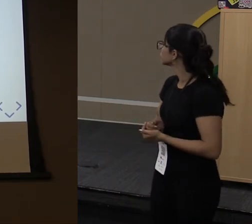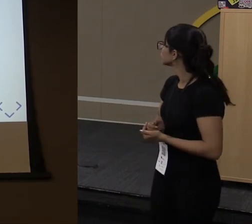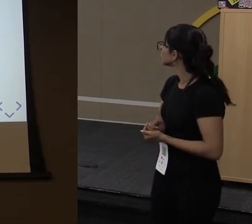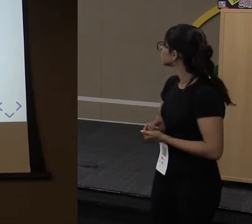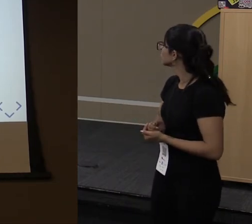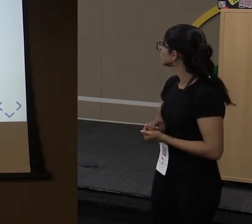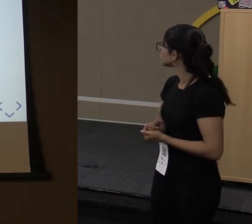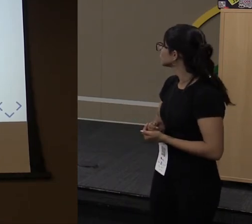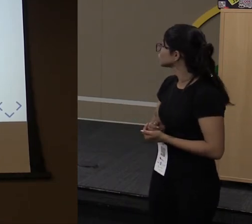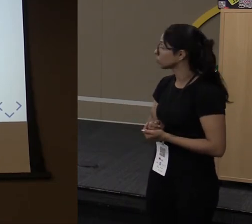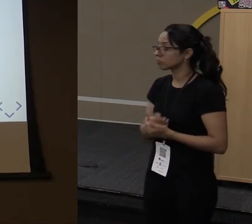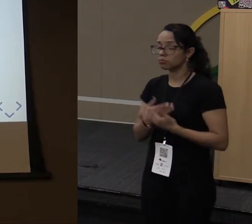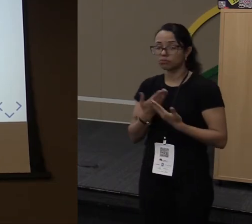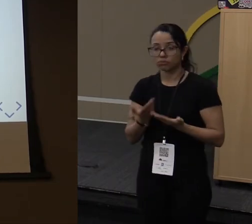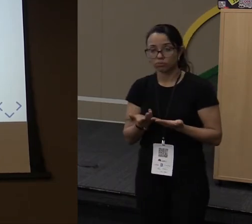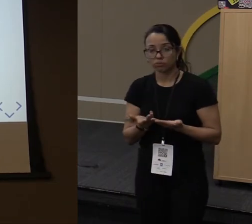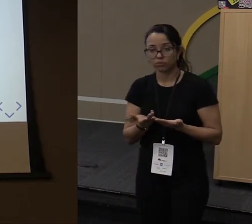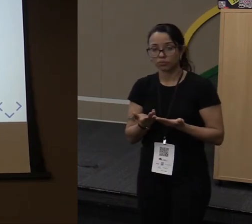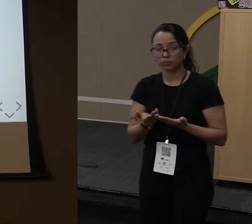E referências de métodos?